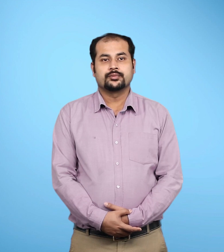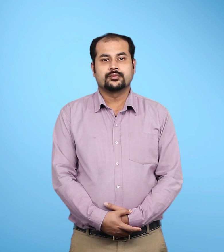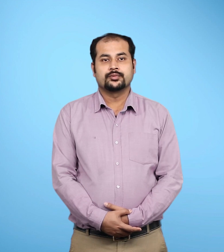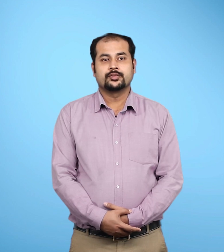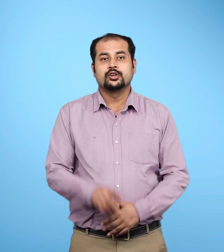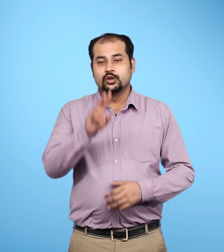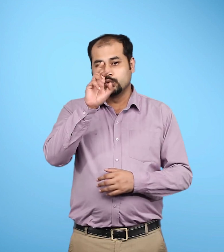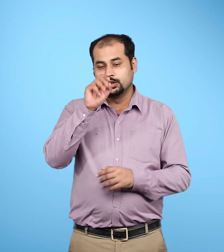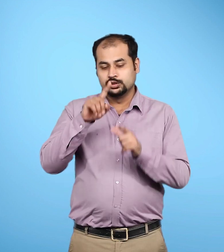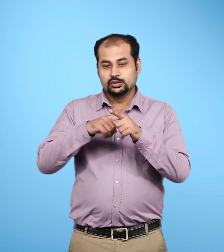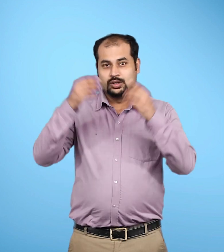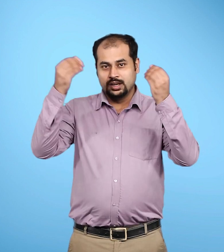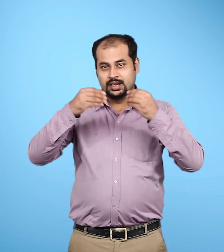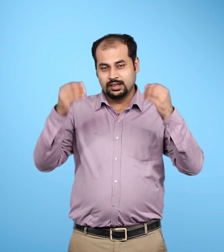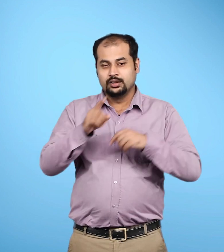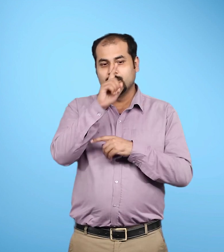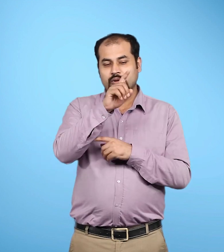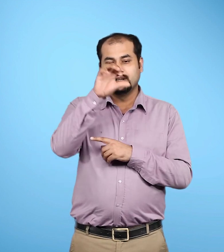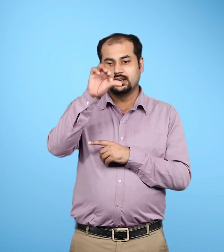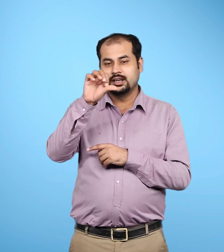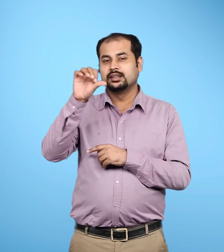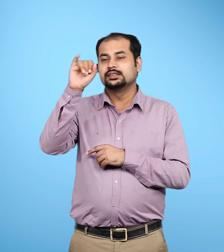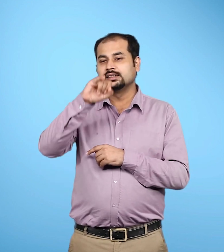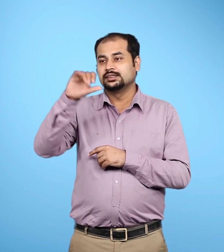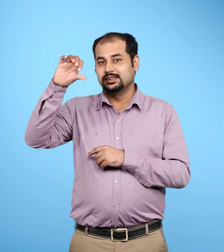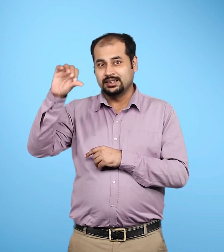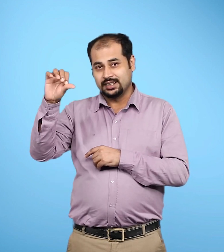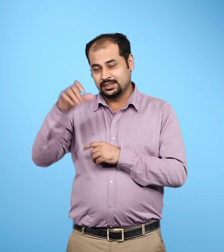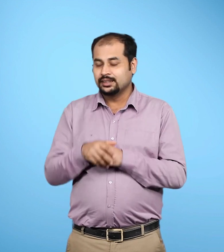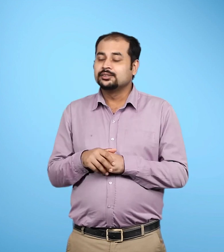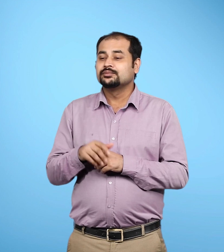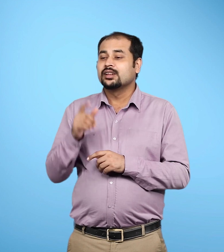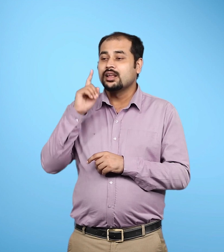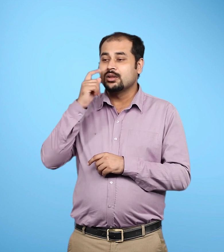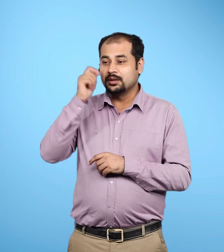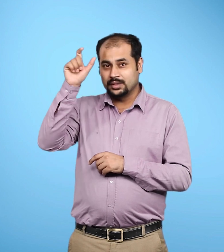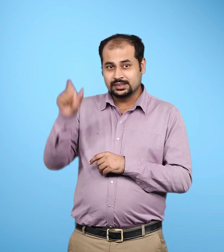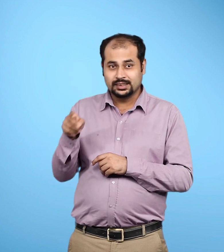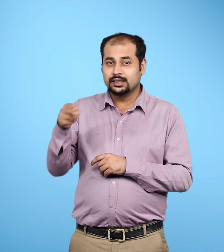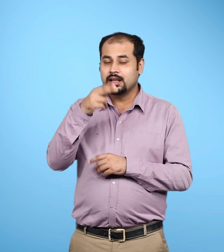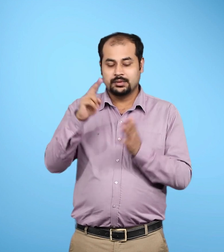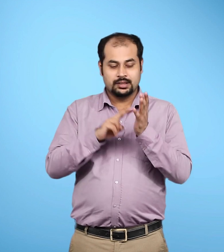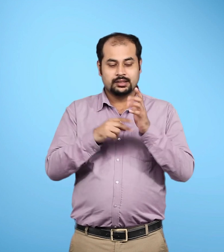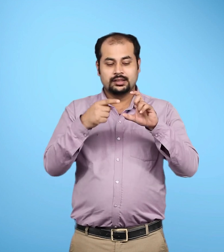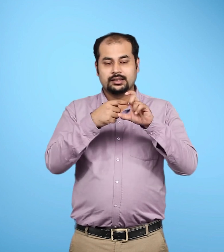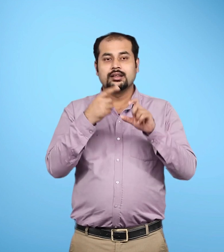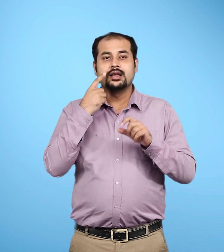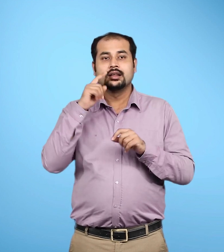नील आमस्ट्रॉंग पहले व्यक्ति थे जिन्होंने 20 जुलाई 1979 को सबसे पहले